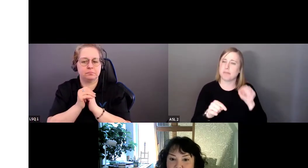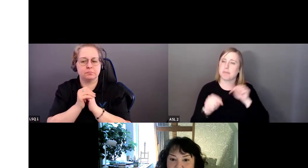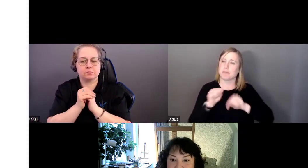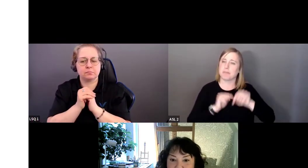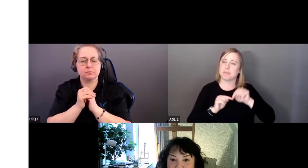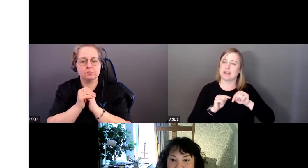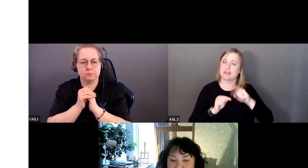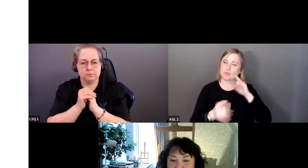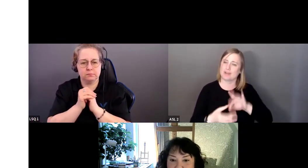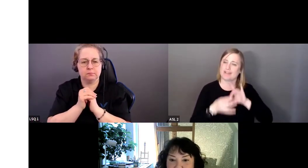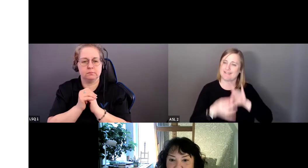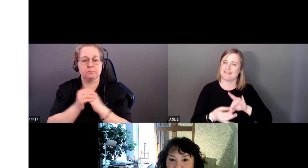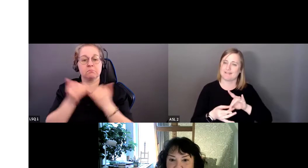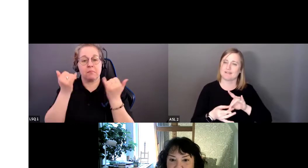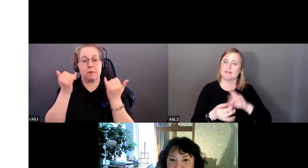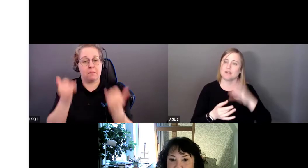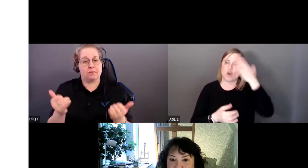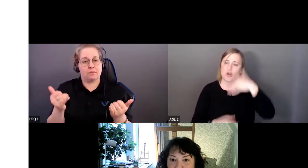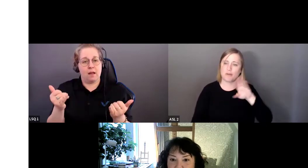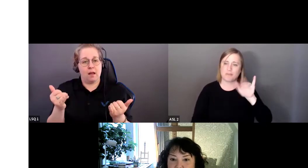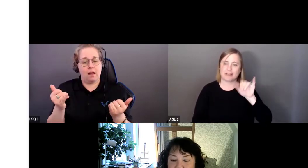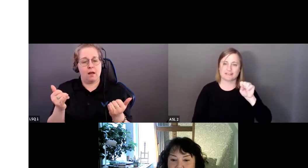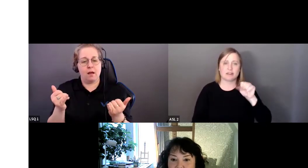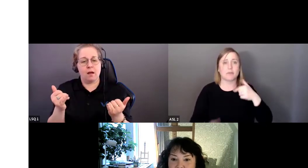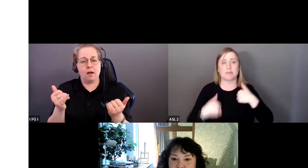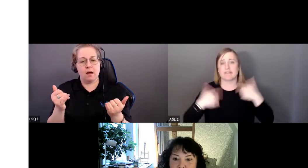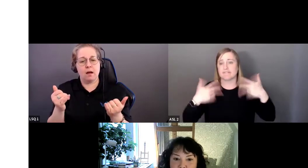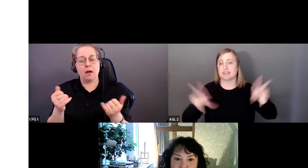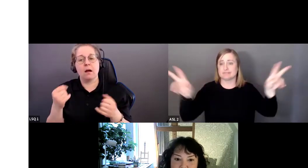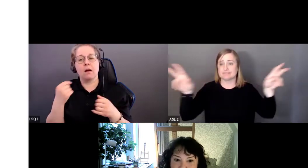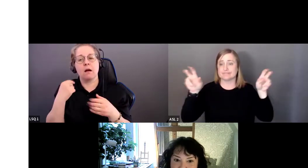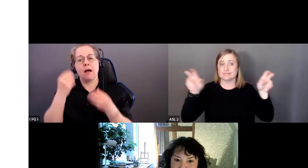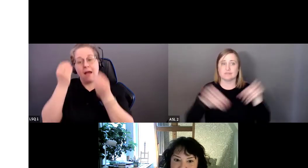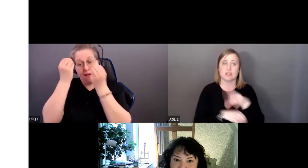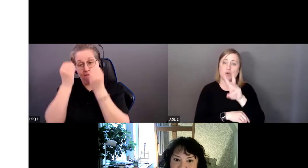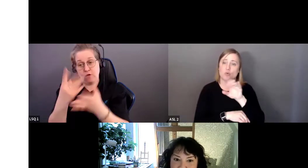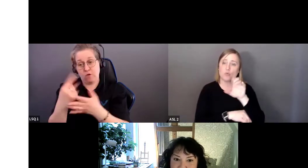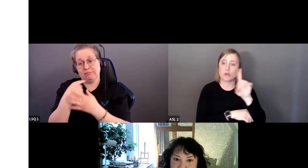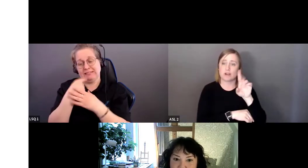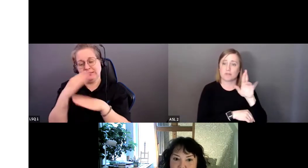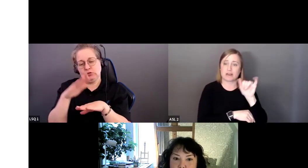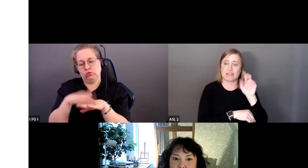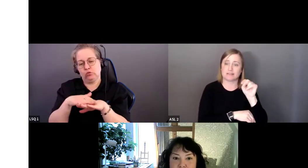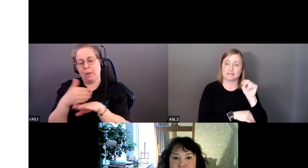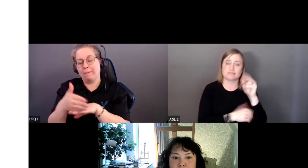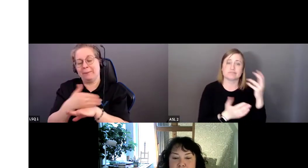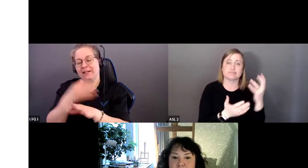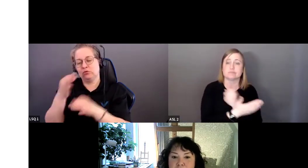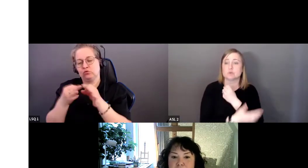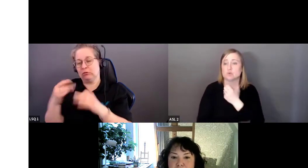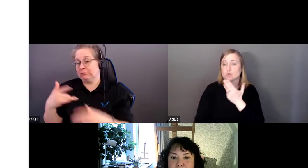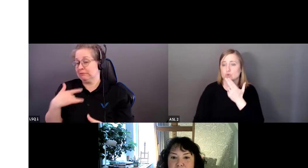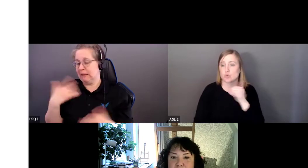Je vais vous donner quelques informations sur les préjugés inconscients.